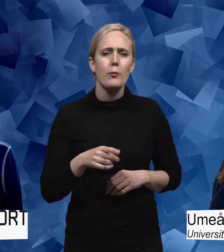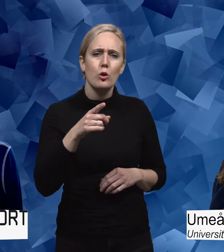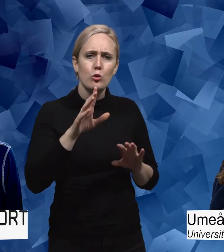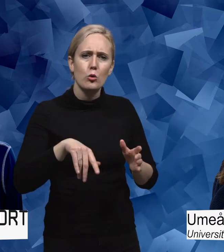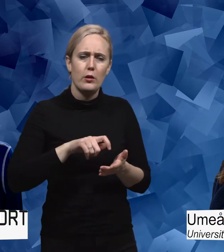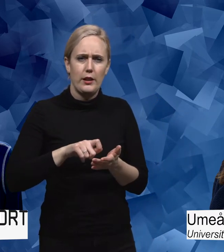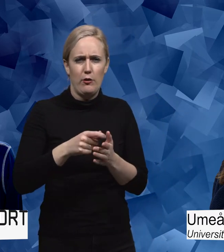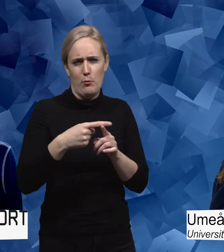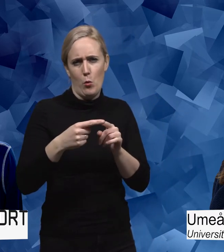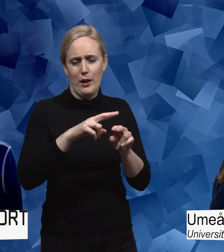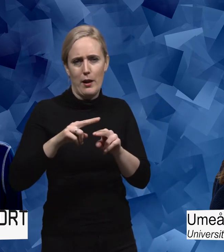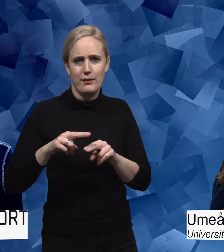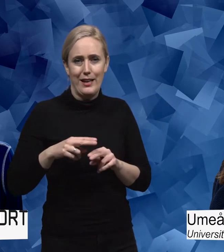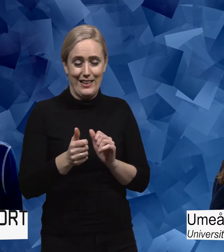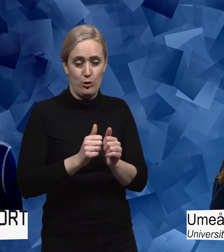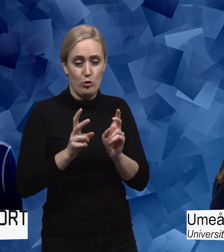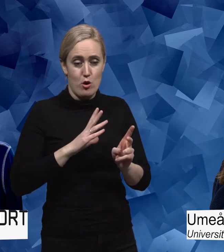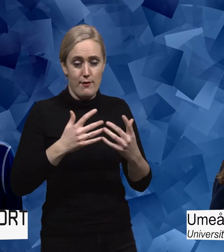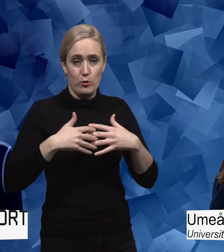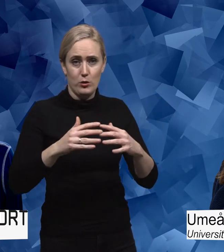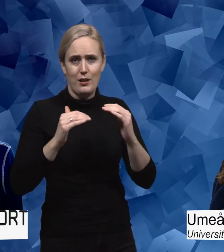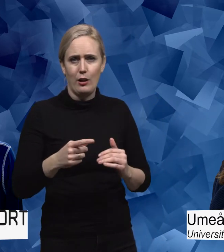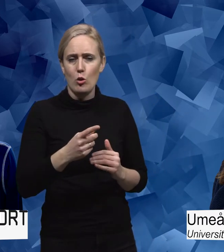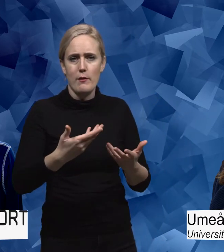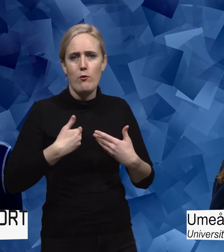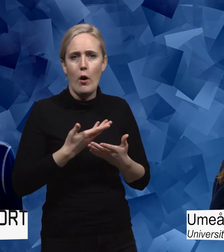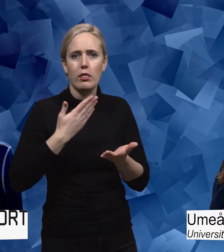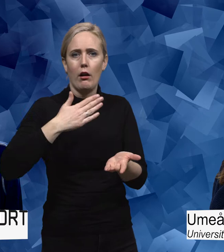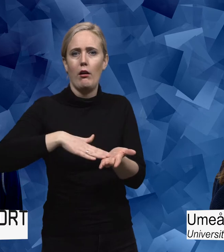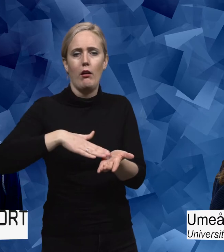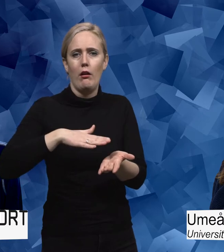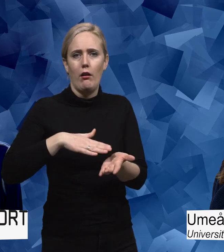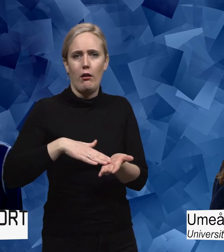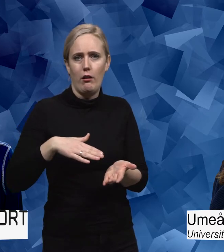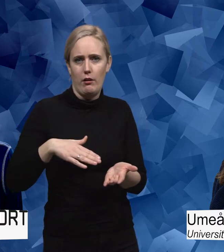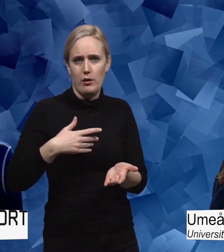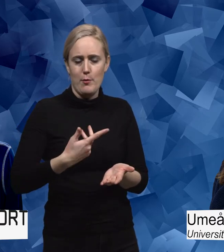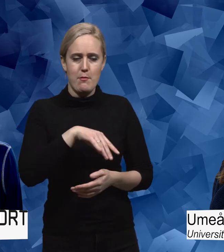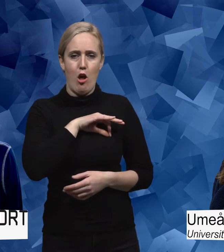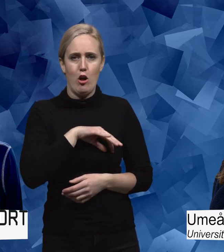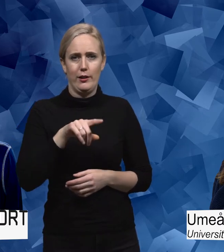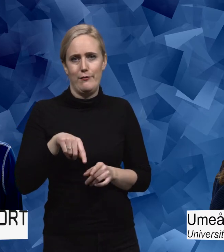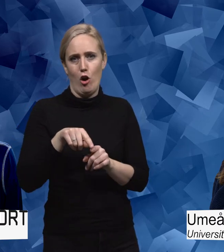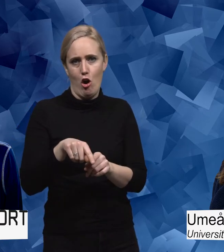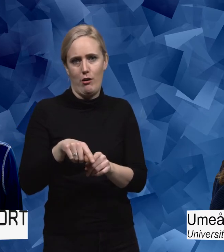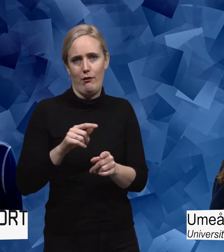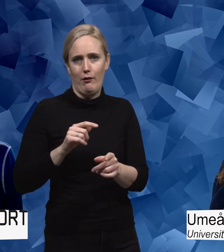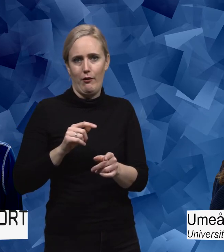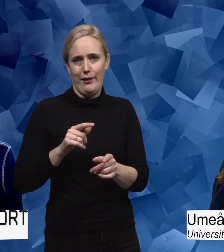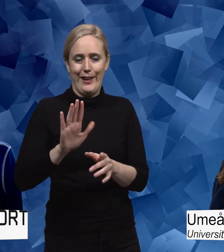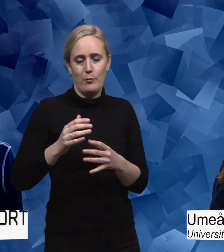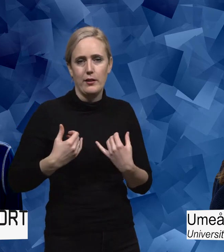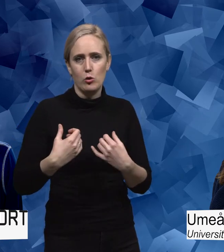idrottare med funktionsnedsättning, att de inte riktigt får cred för sin insats utan att det blir inte idrotten som är centrum utan själva